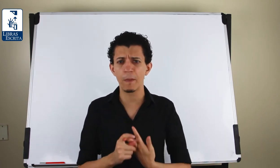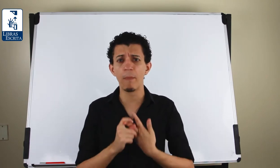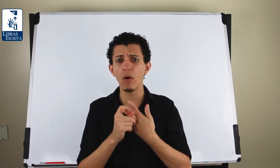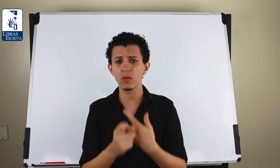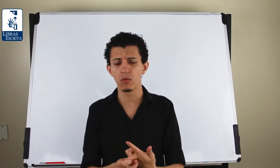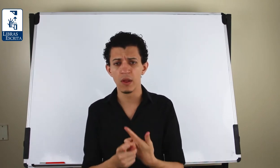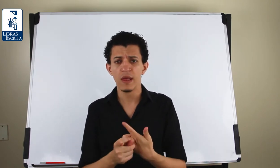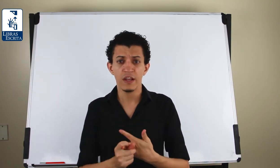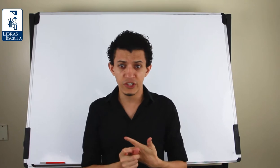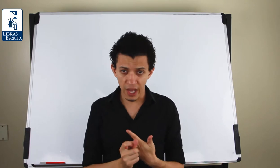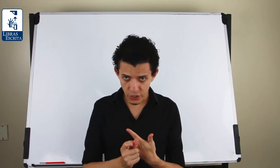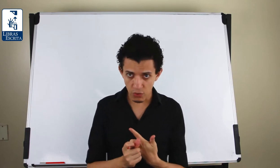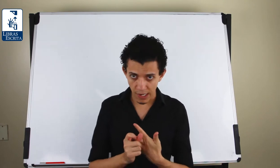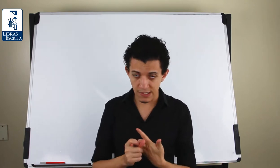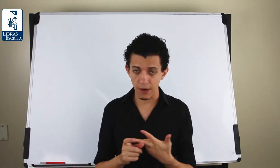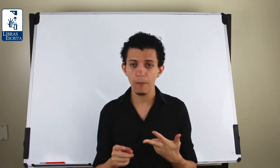de ponto de articulação.